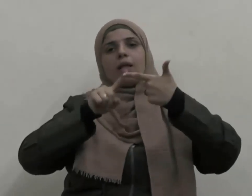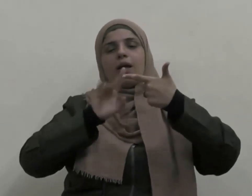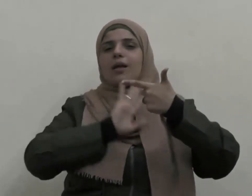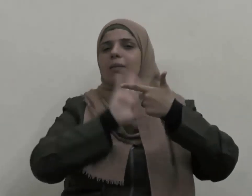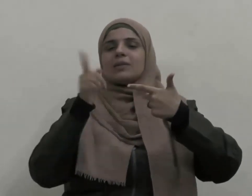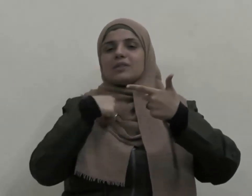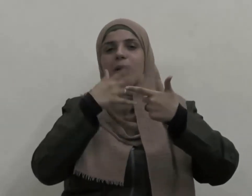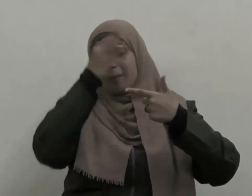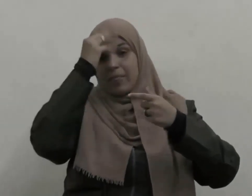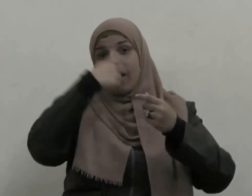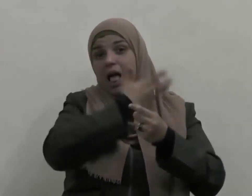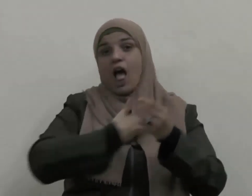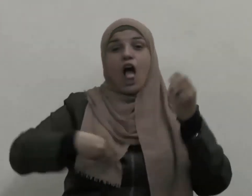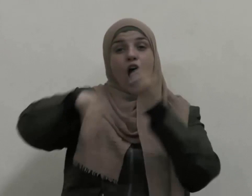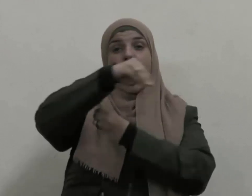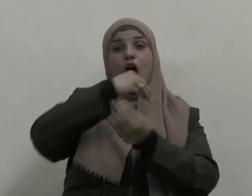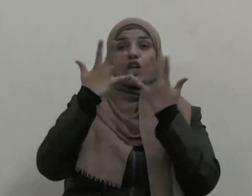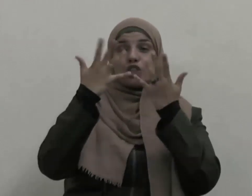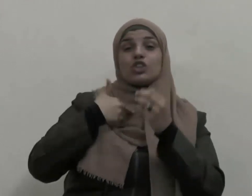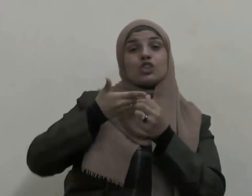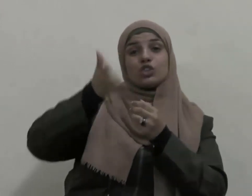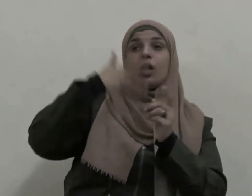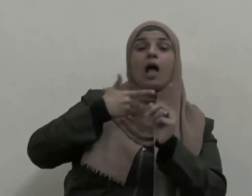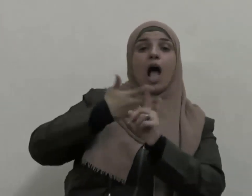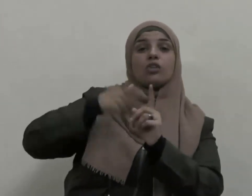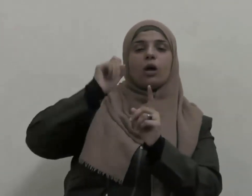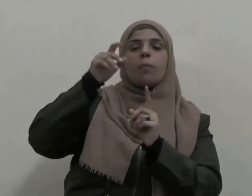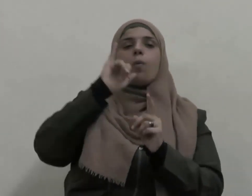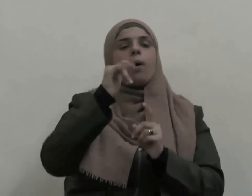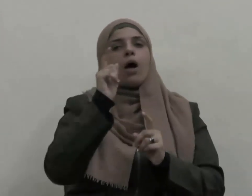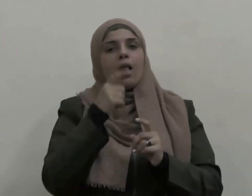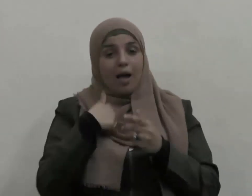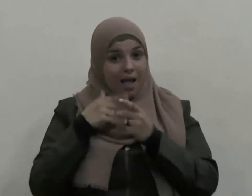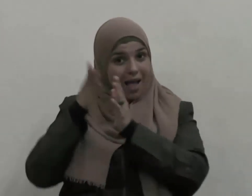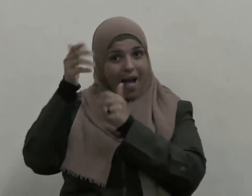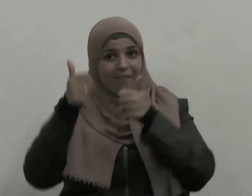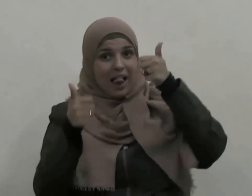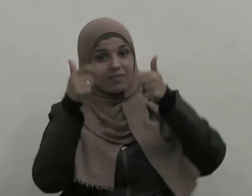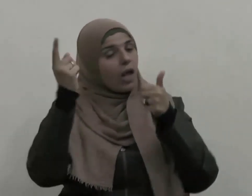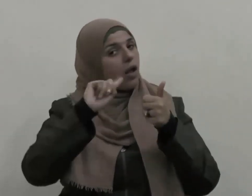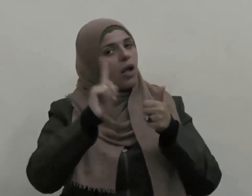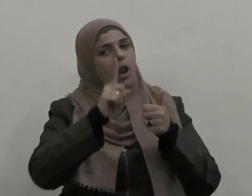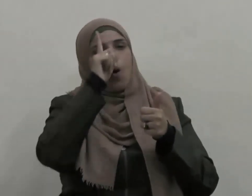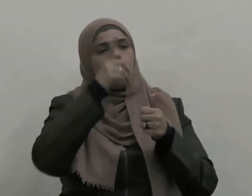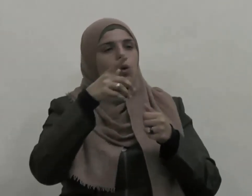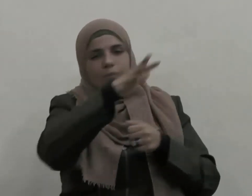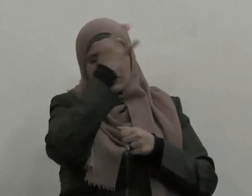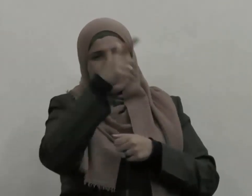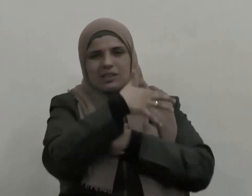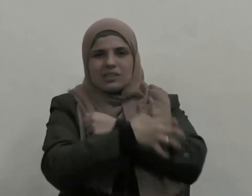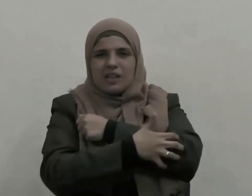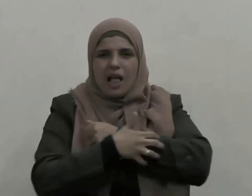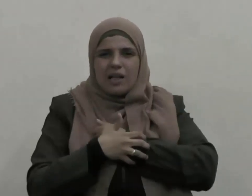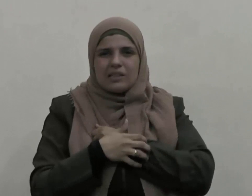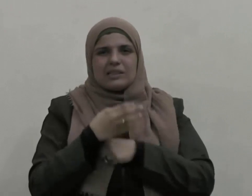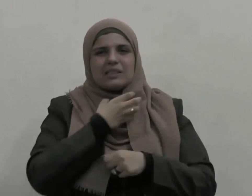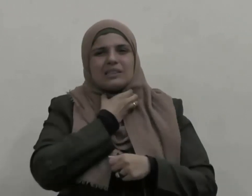لأن قضاء حوائج الناس كالتيسير على معسر وقضاء حاجته أو